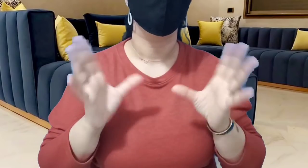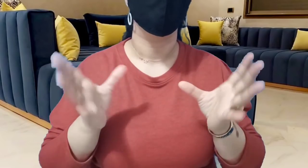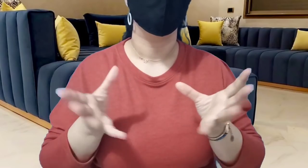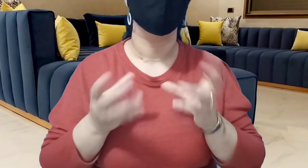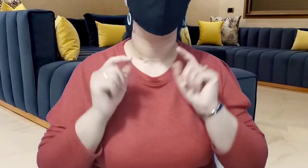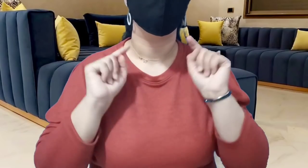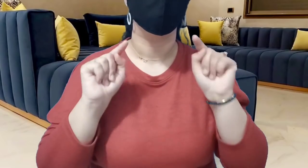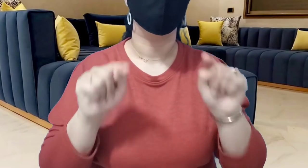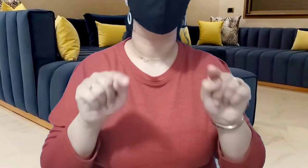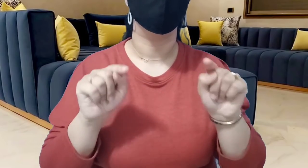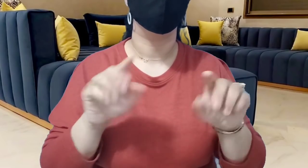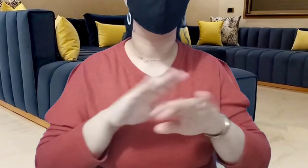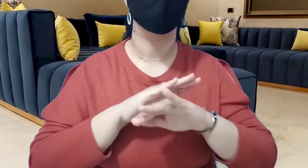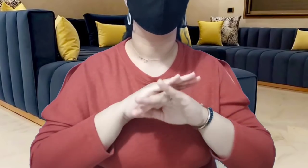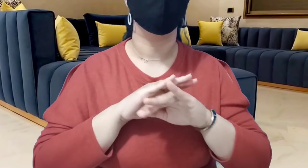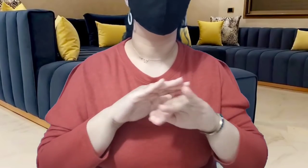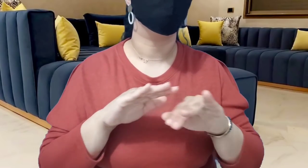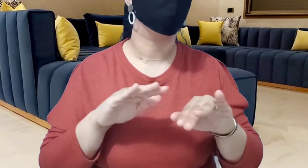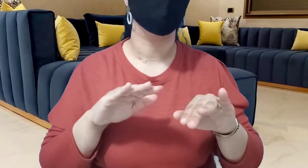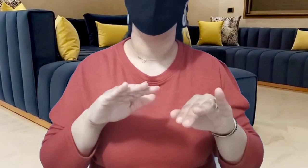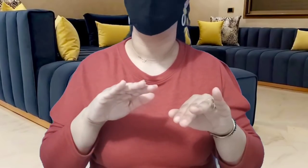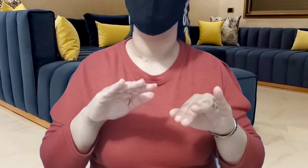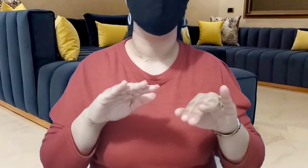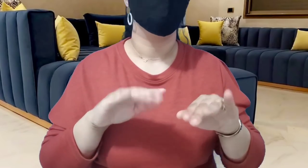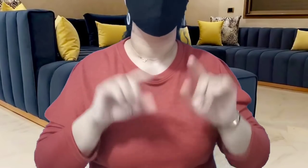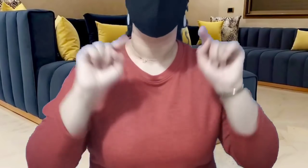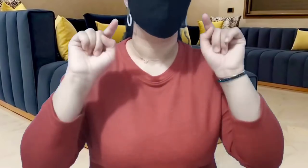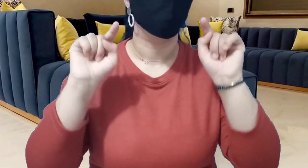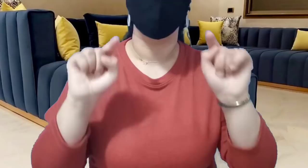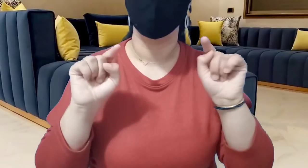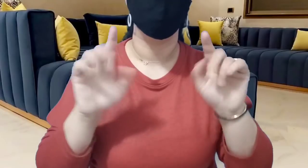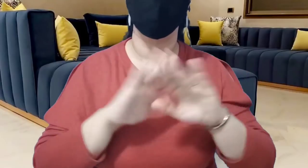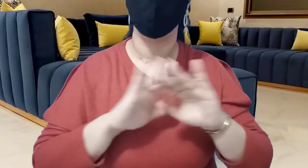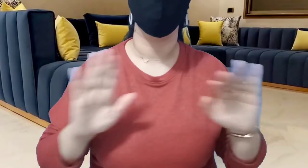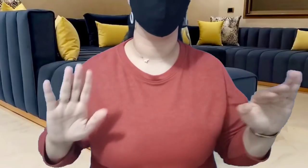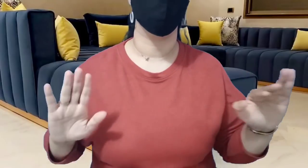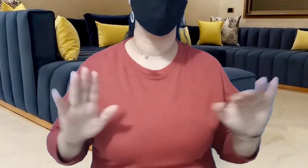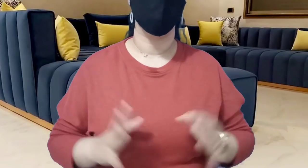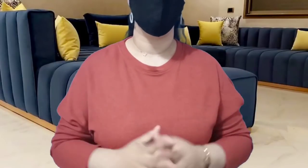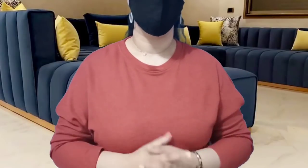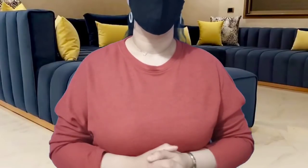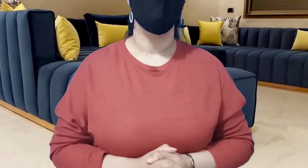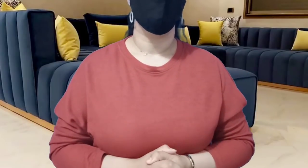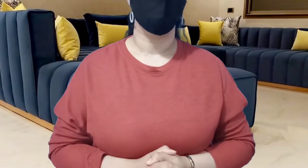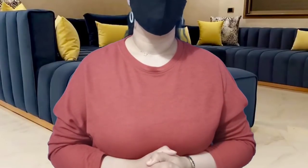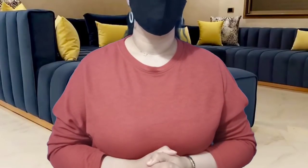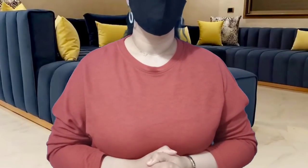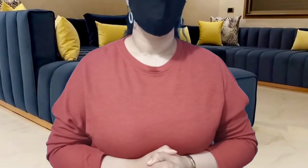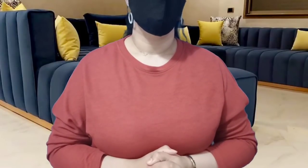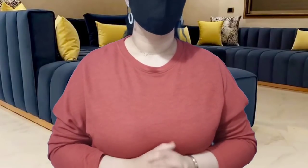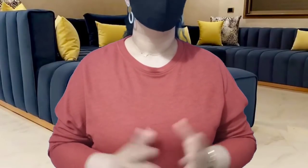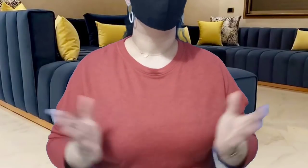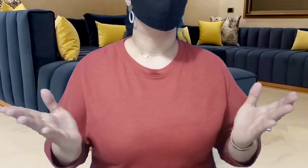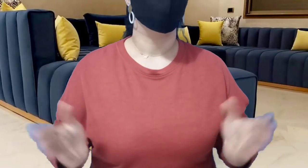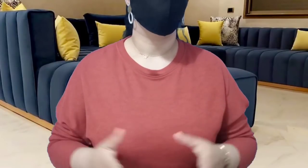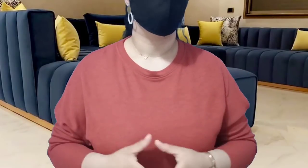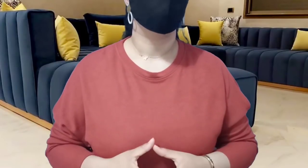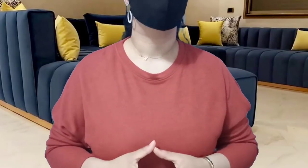المشكل ديالهم ولا دخل لشخص آخر في الموضوع فإخواني أخواتي نطلبوا لي